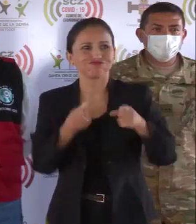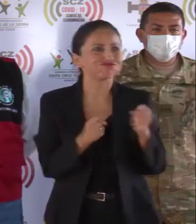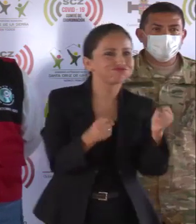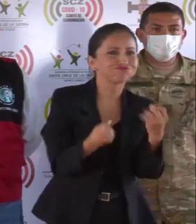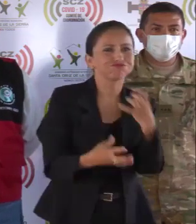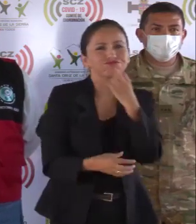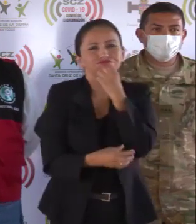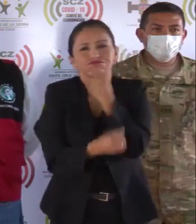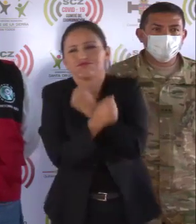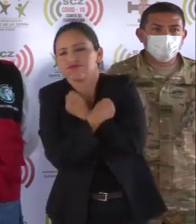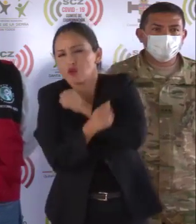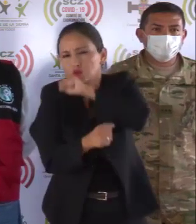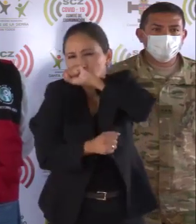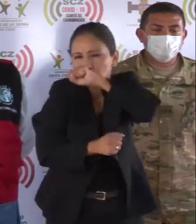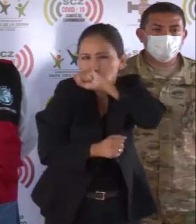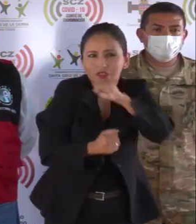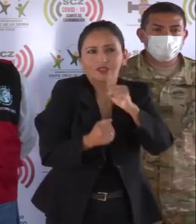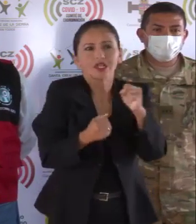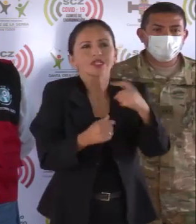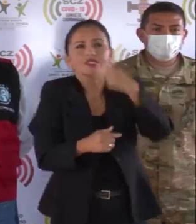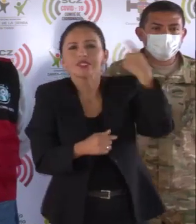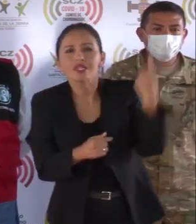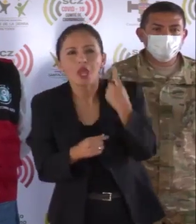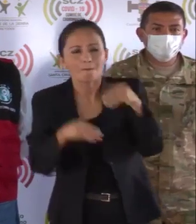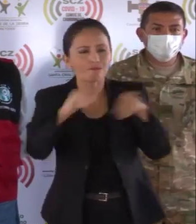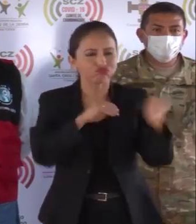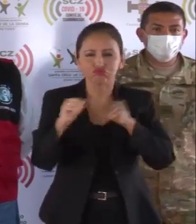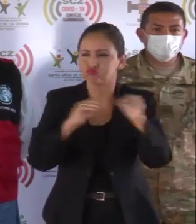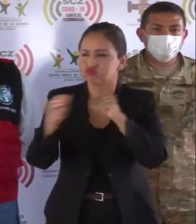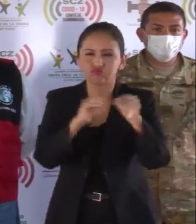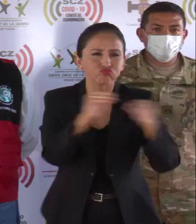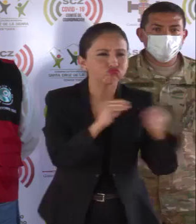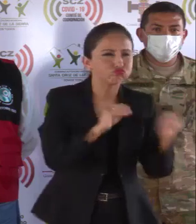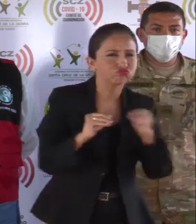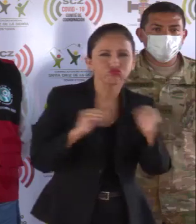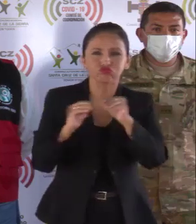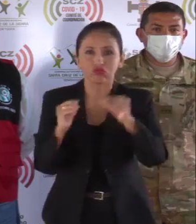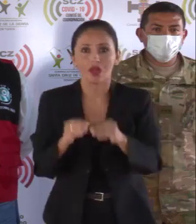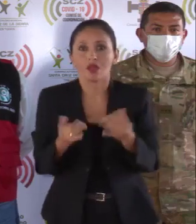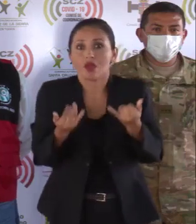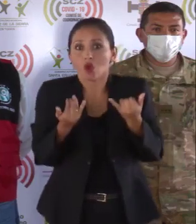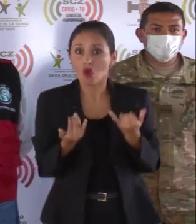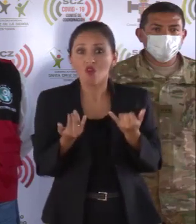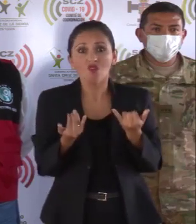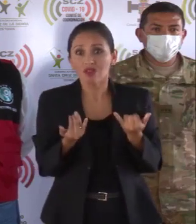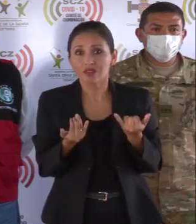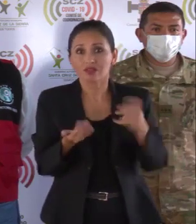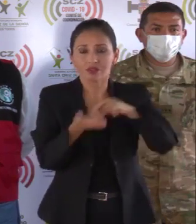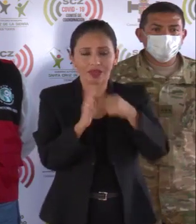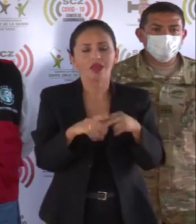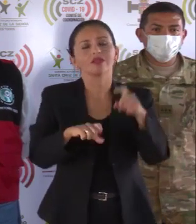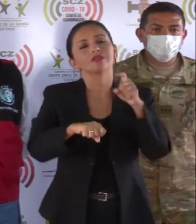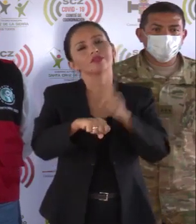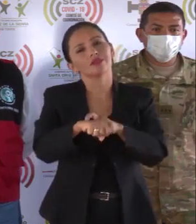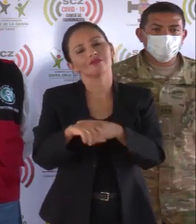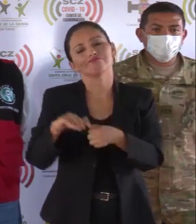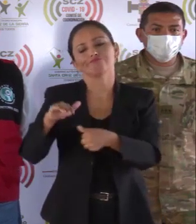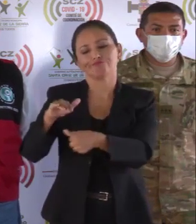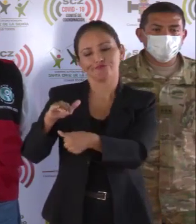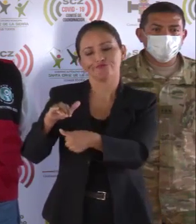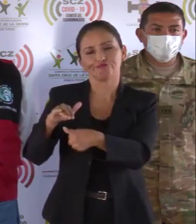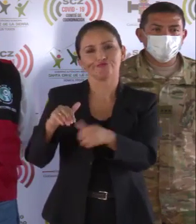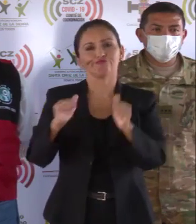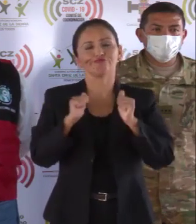apasionante y siempre en movimiento. Hoy es tiempo de quedarnos